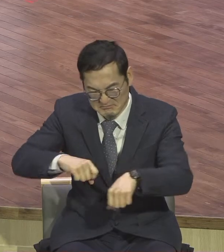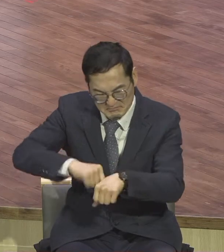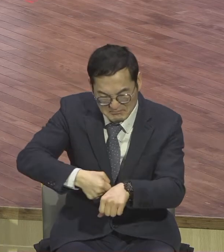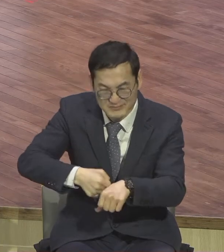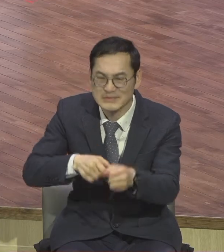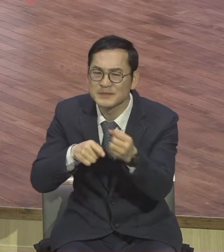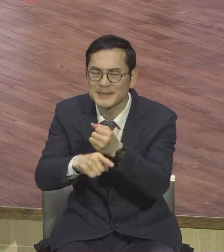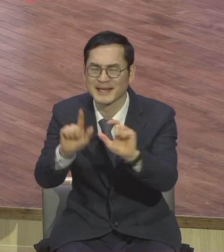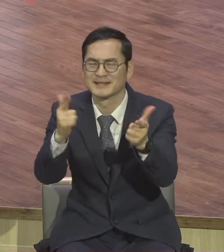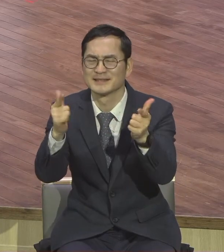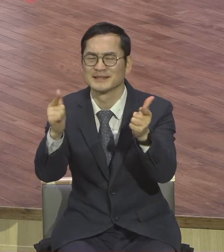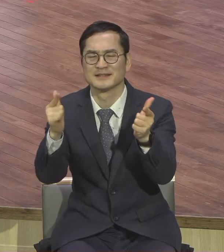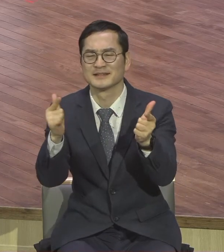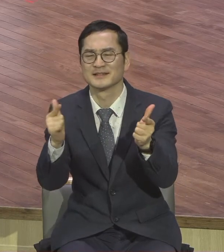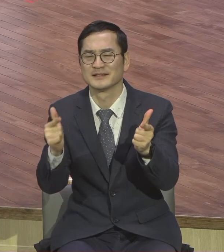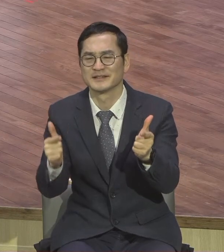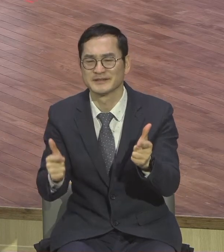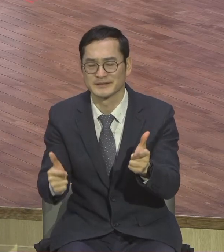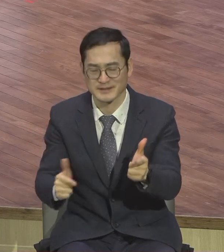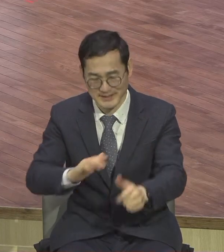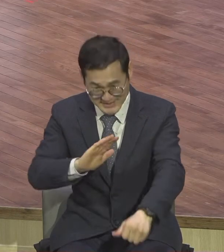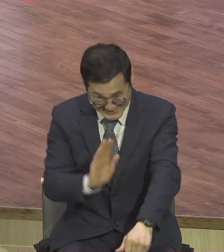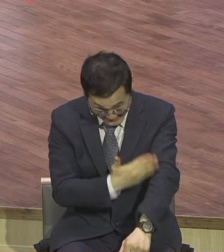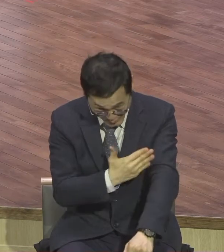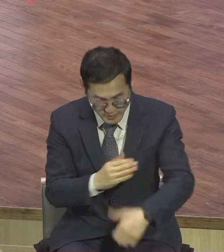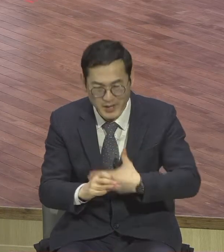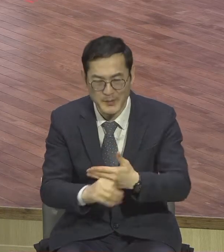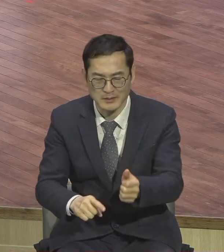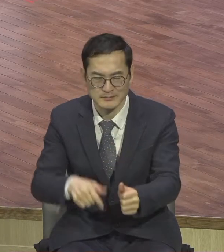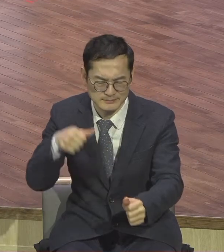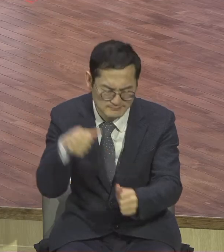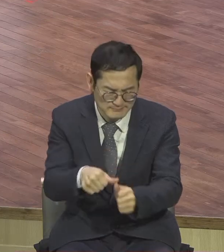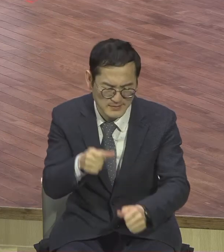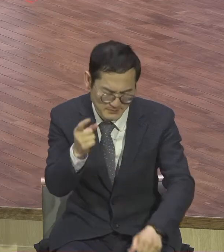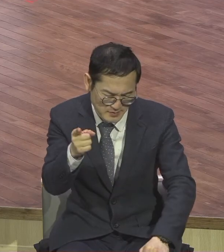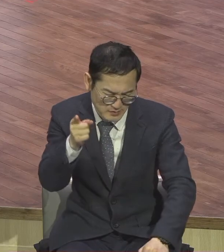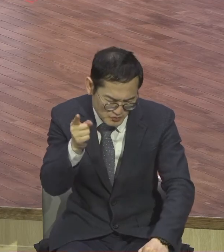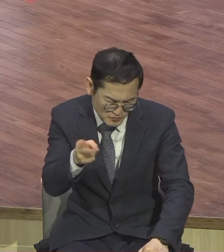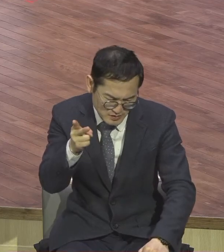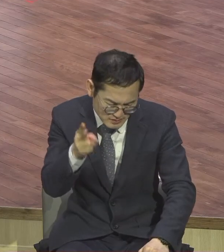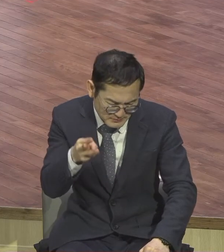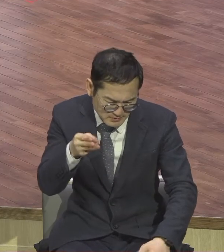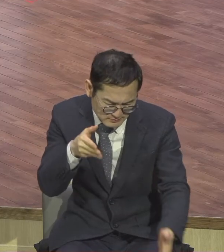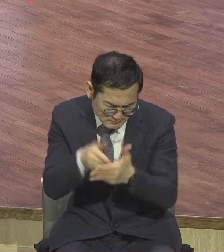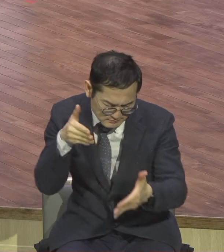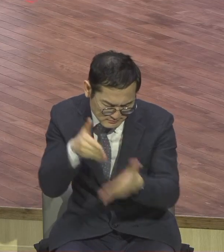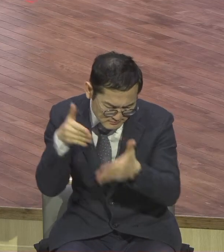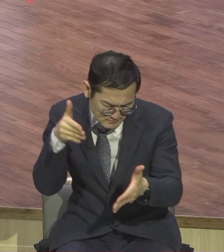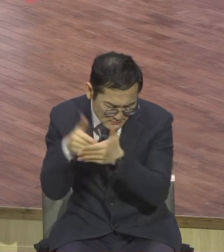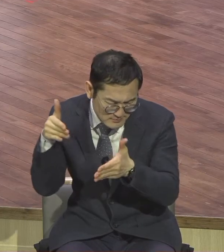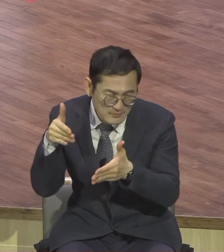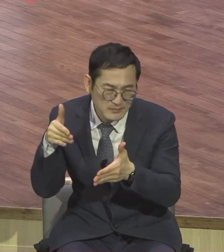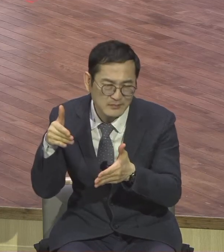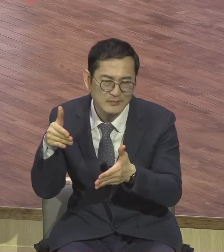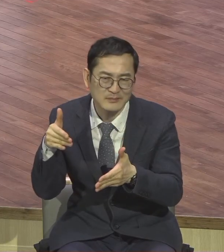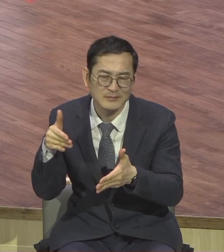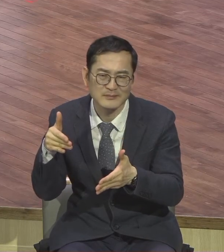저질렀을 때 세 번 정도 그렇게 권면을 했는데도 듣지 않으면 교회에서